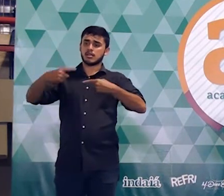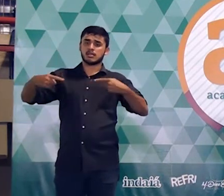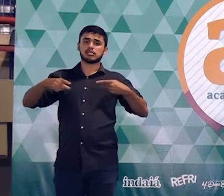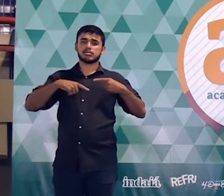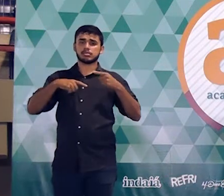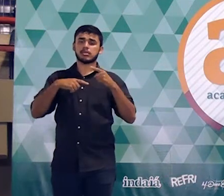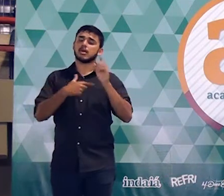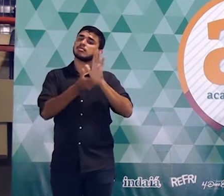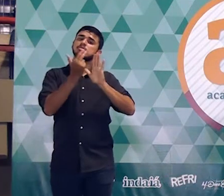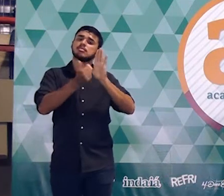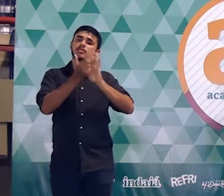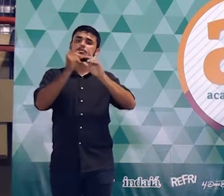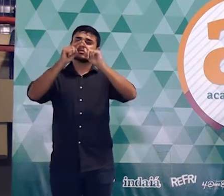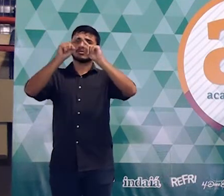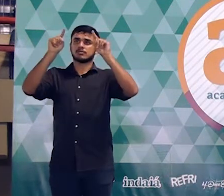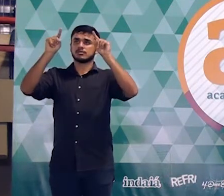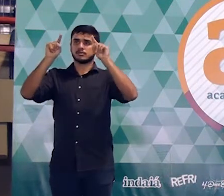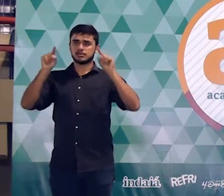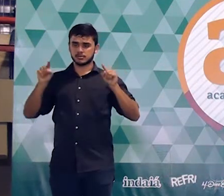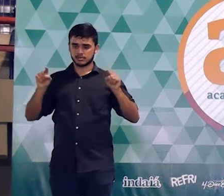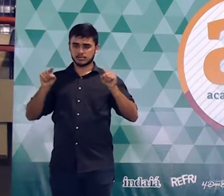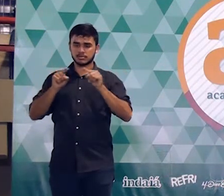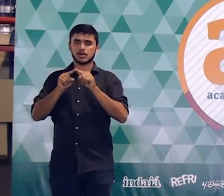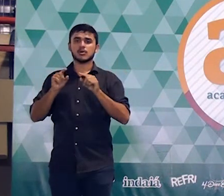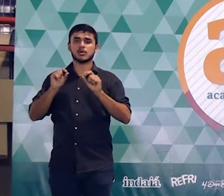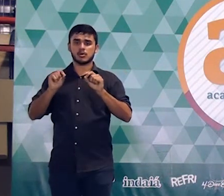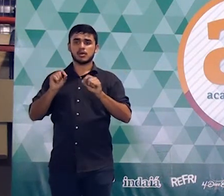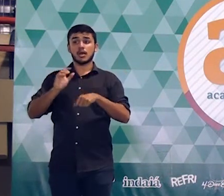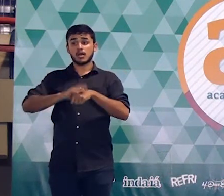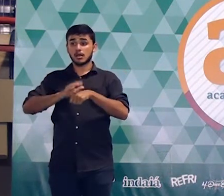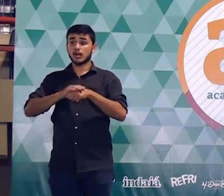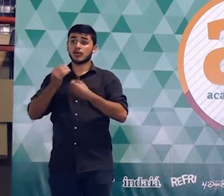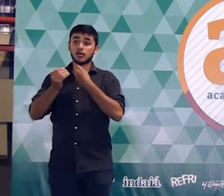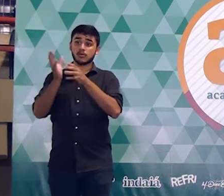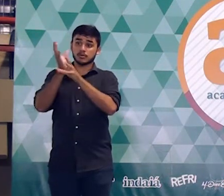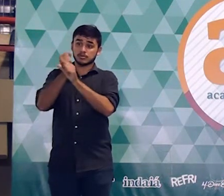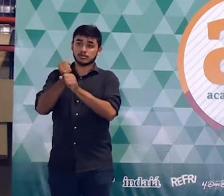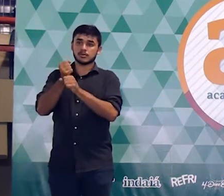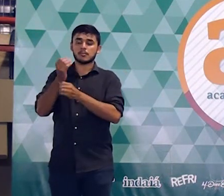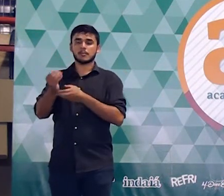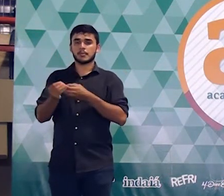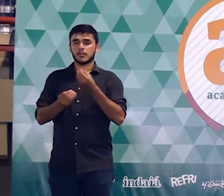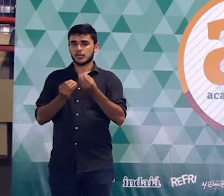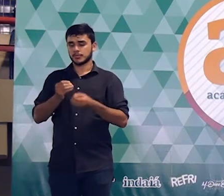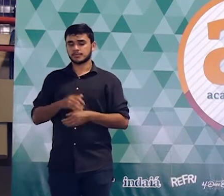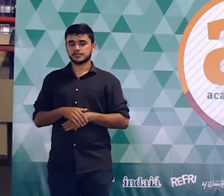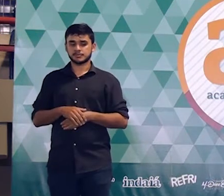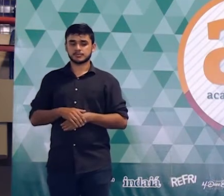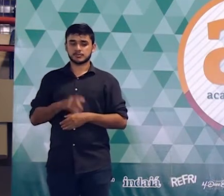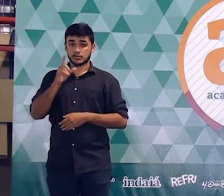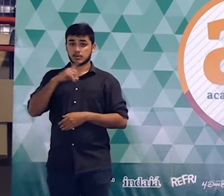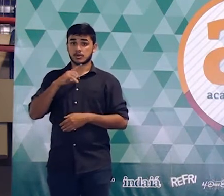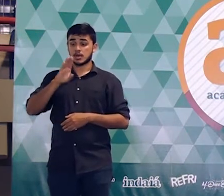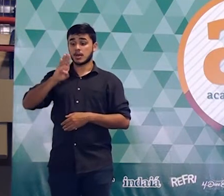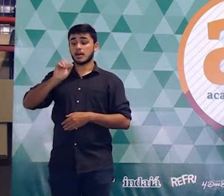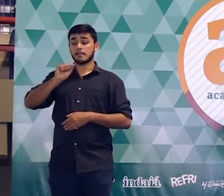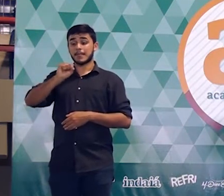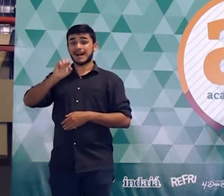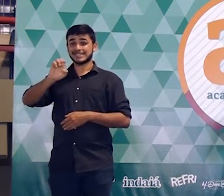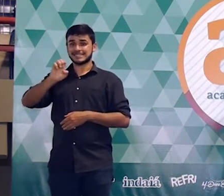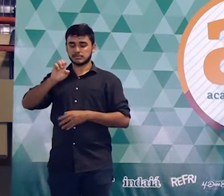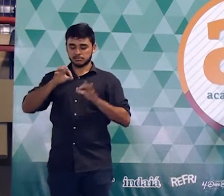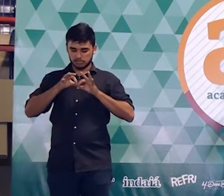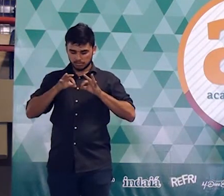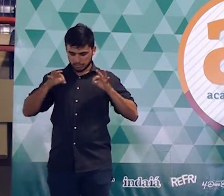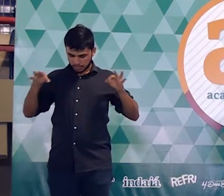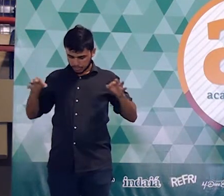fórmula do lado. Depois, se você estiver em dúvida, é só fazer uma consulta, tá bom? Então, a área de um trapézio. Base maior, mais